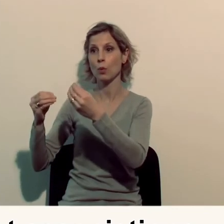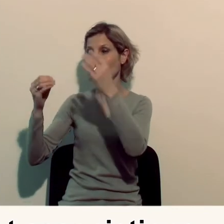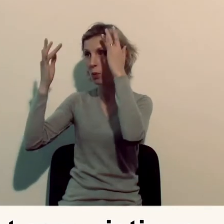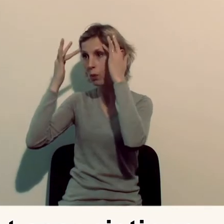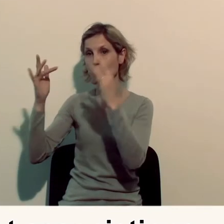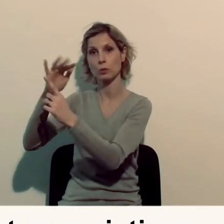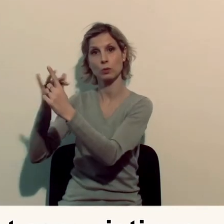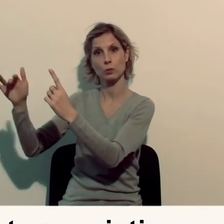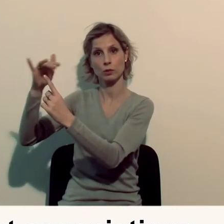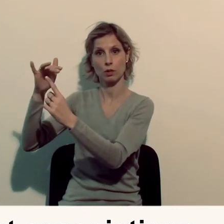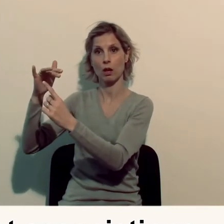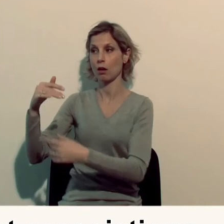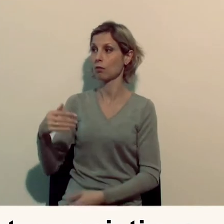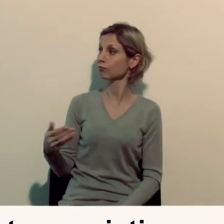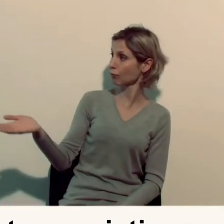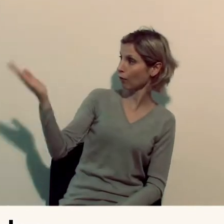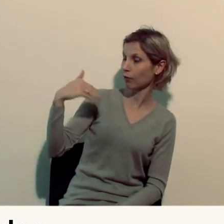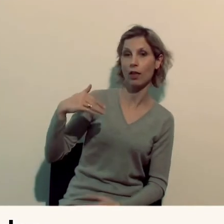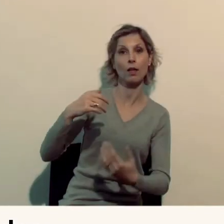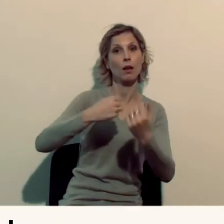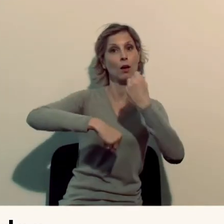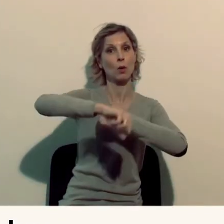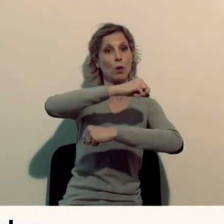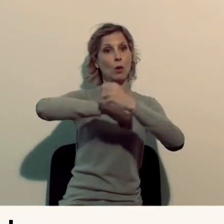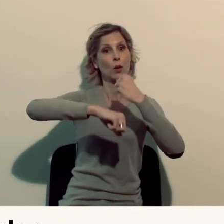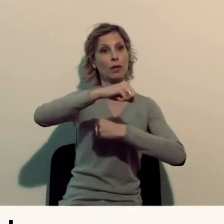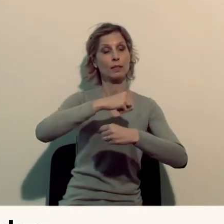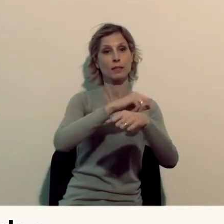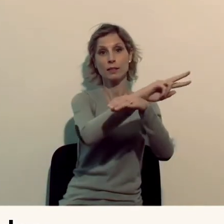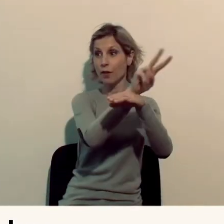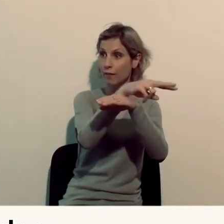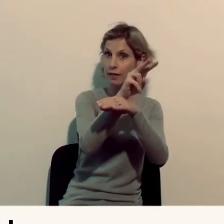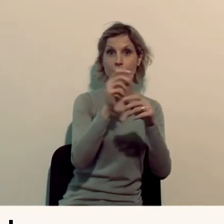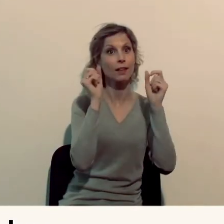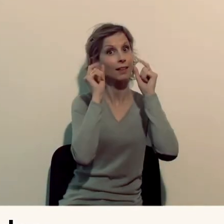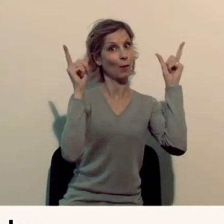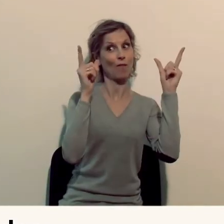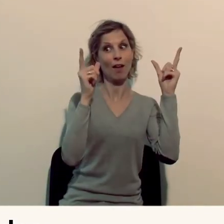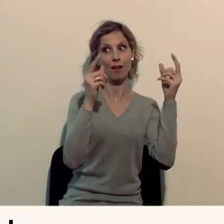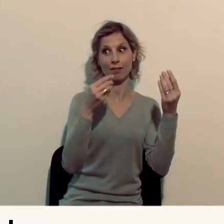ou malades, ainsi que pour les professionnels des secteurs administratifs, sanitaires et socioculturels.